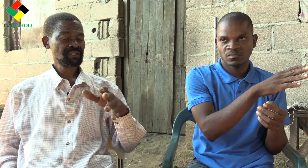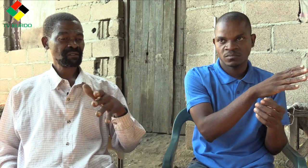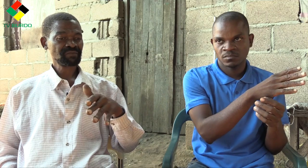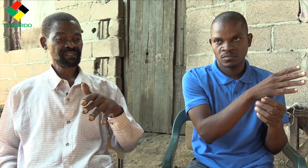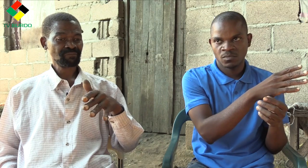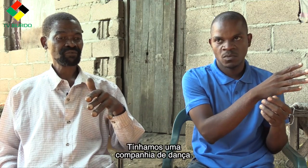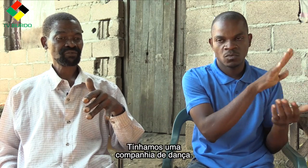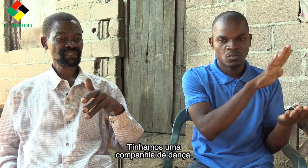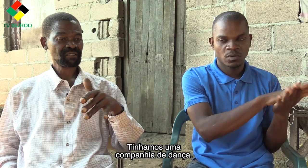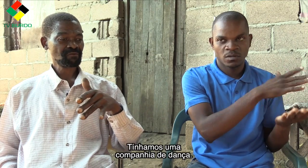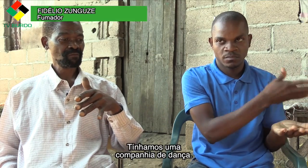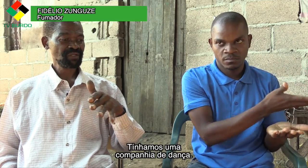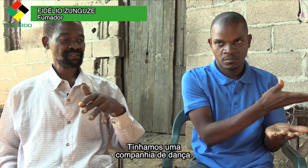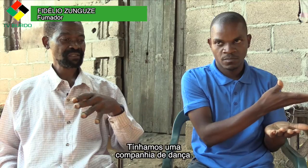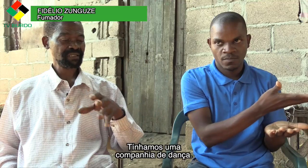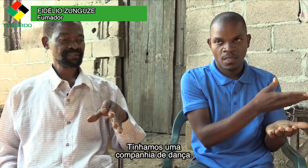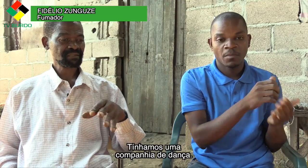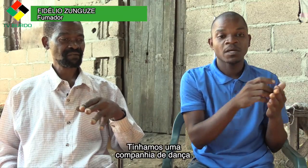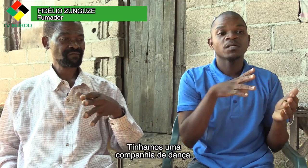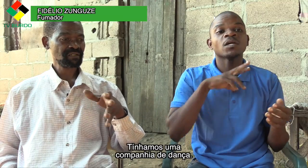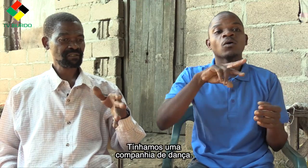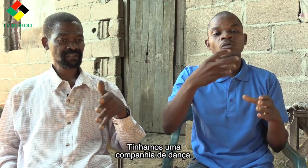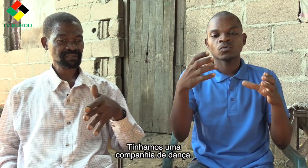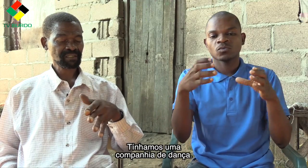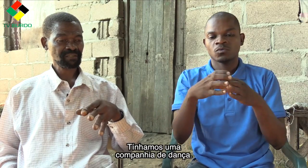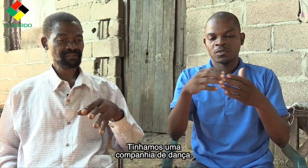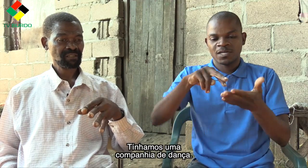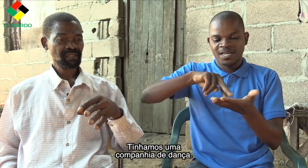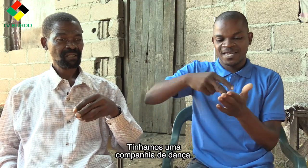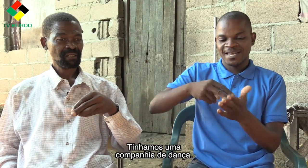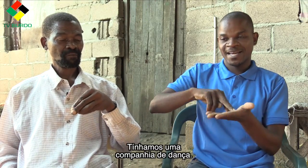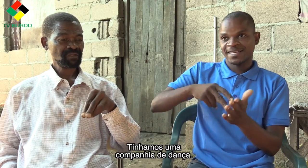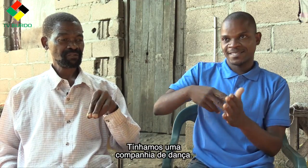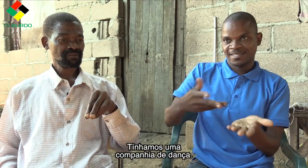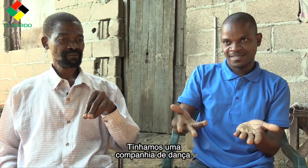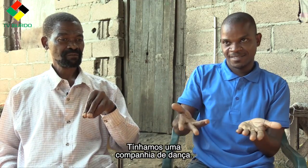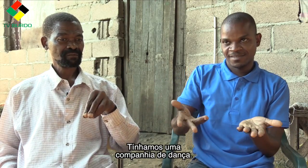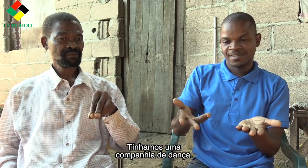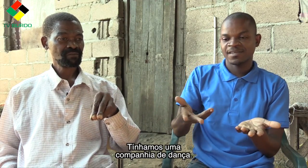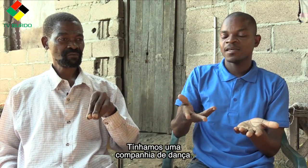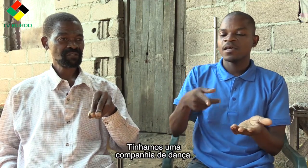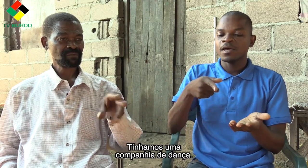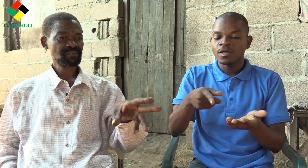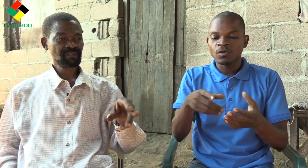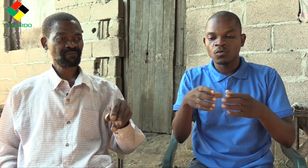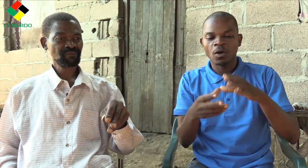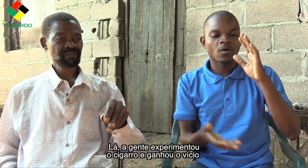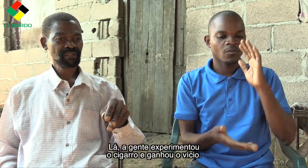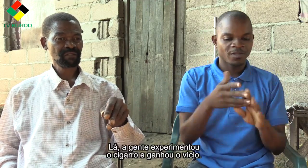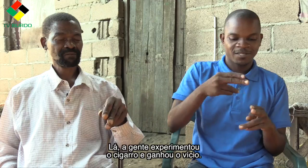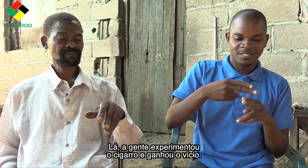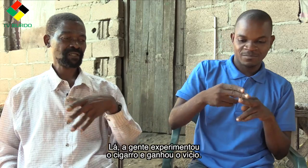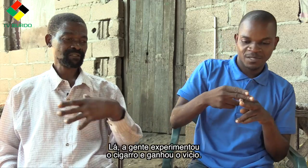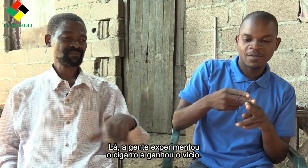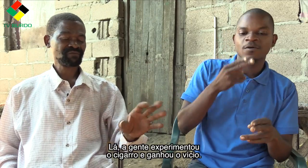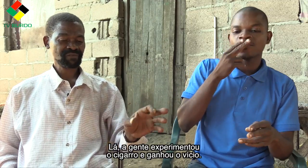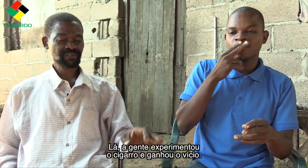Tínhamos aquela companhia de danças a dançar ali. É quando a gente começou a experimentar o cigarro e ganhamos o vici.